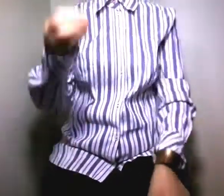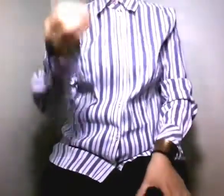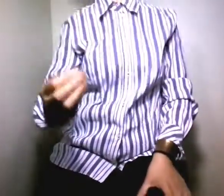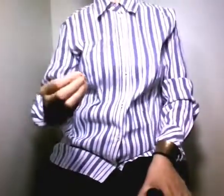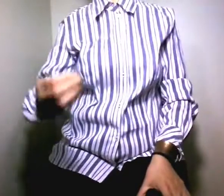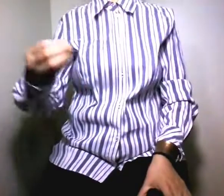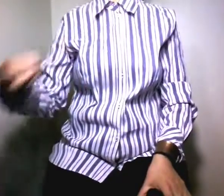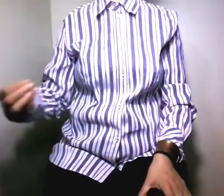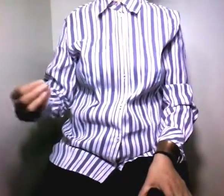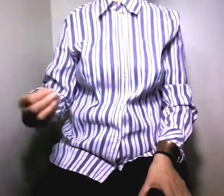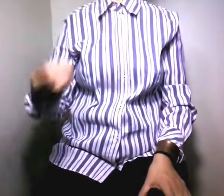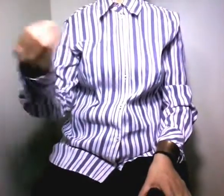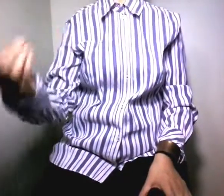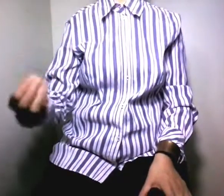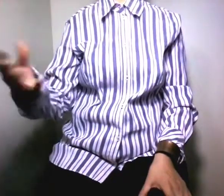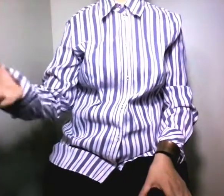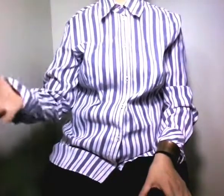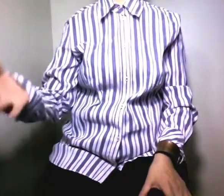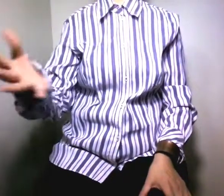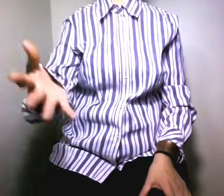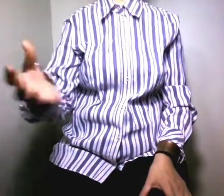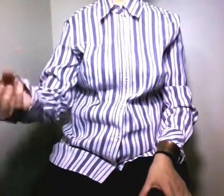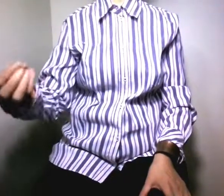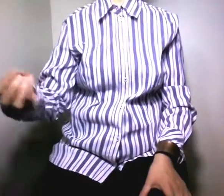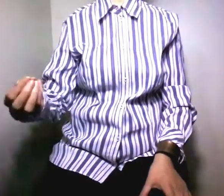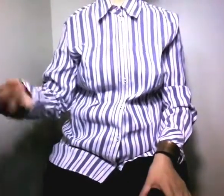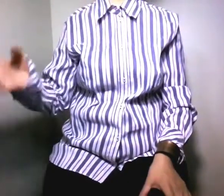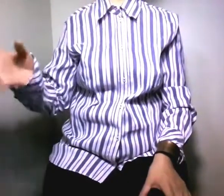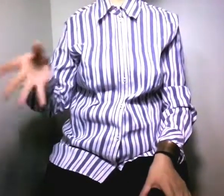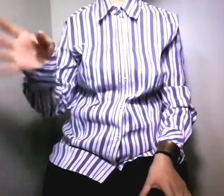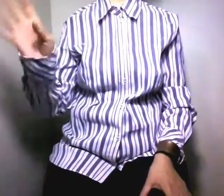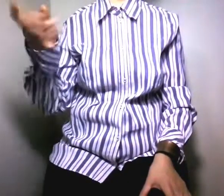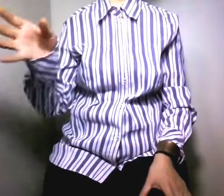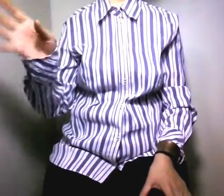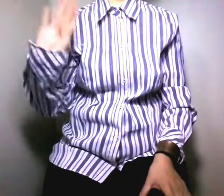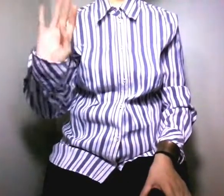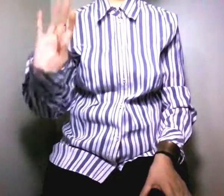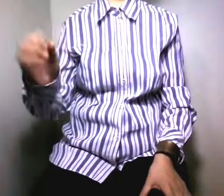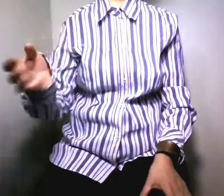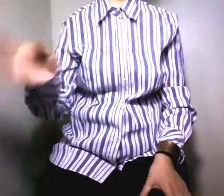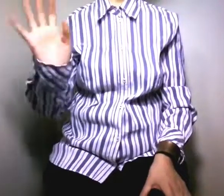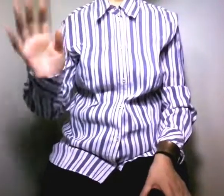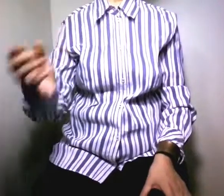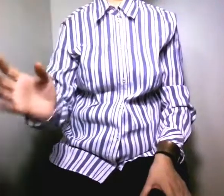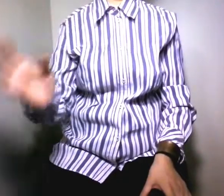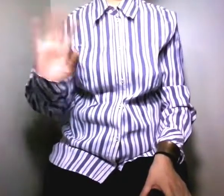فالشخص الذي هو يلعب دور الأب أو دور الرجل الله أعلمشنا هو رغم ما